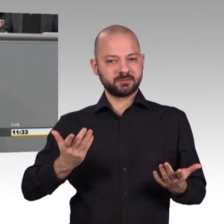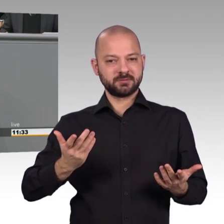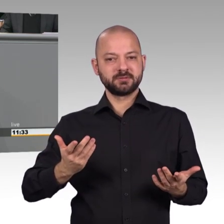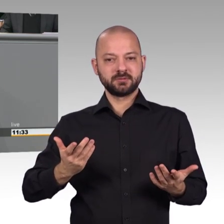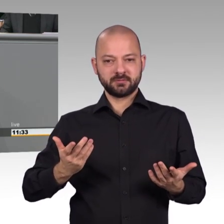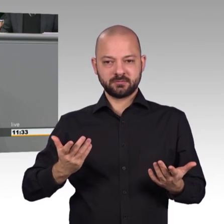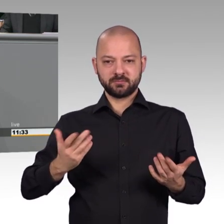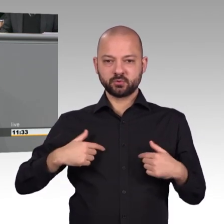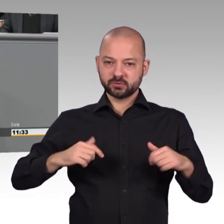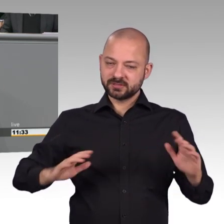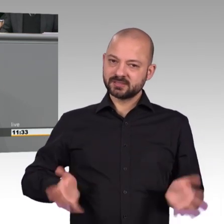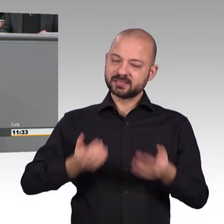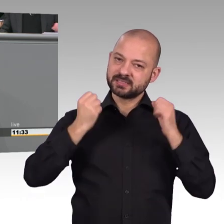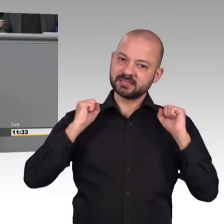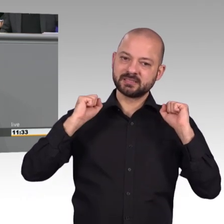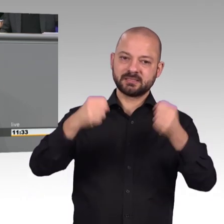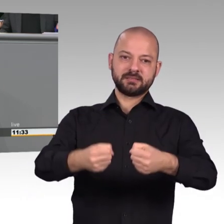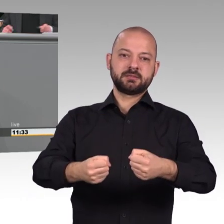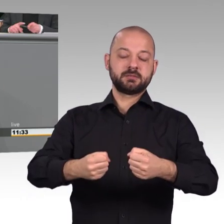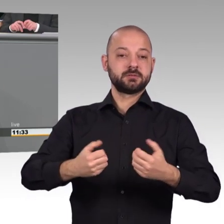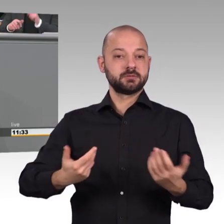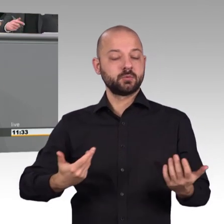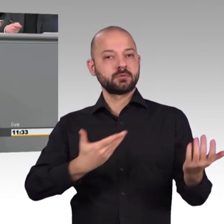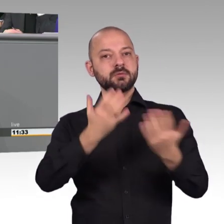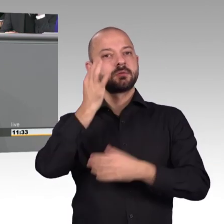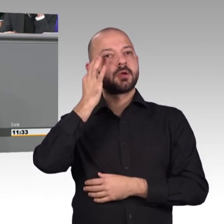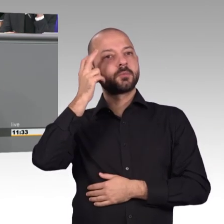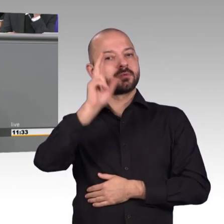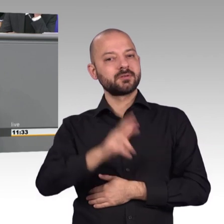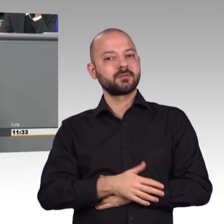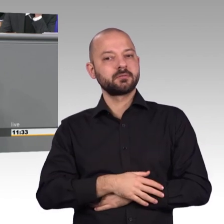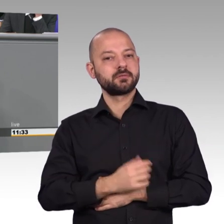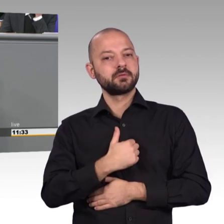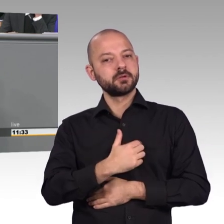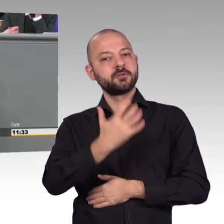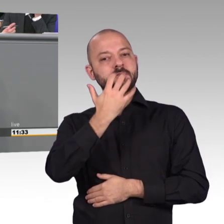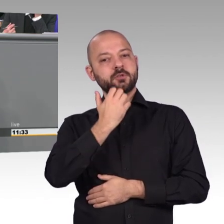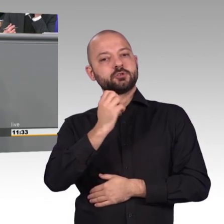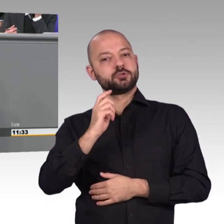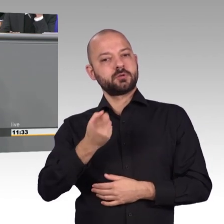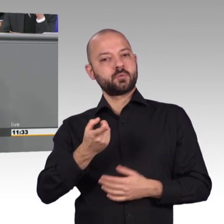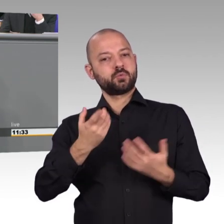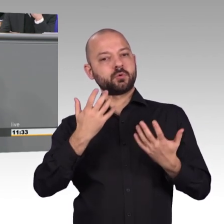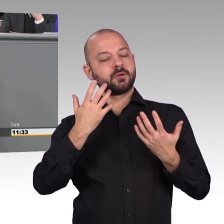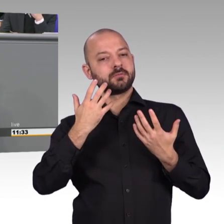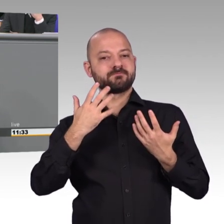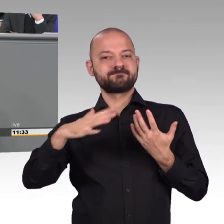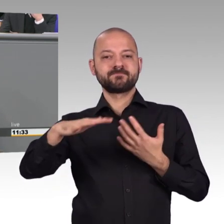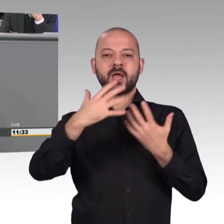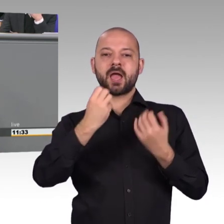Aber insbesondere im Verhältnis bei Bürgerinnen und Bürgern müssen wir auch dafür sorgen, dass sie auch tatsächlich in die Lage gesetzt werden. Und wenn wir an das BSI, das